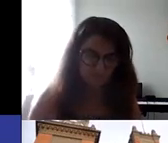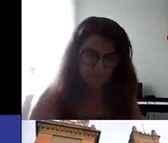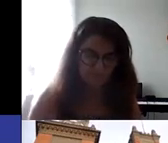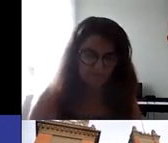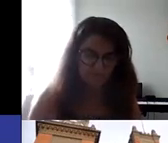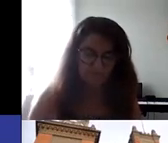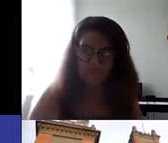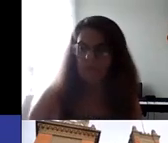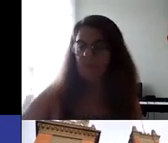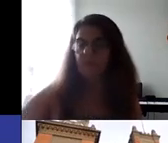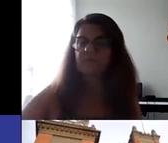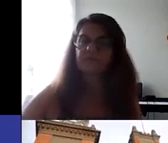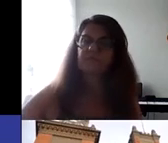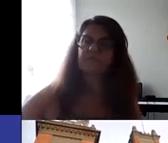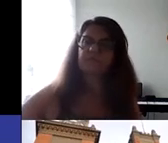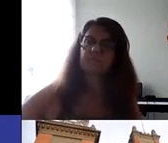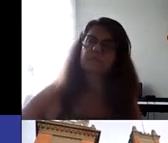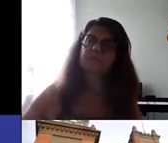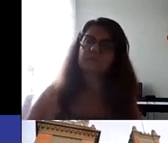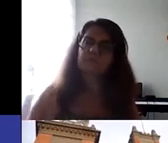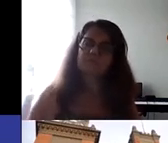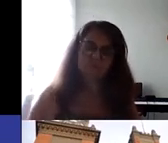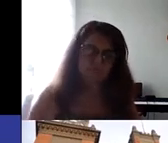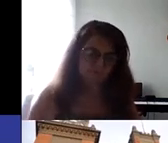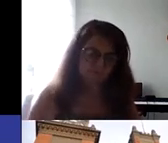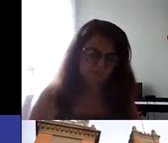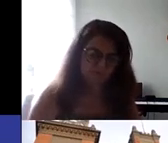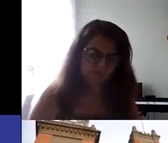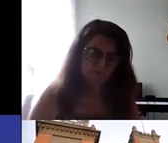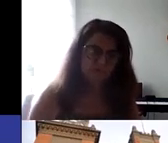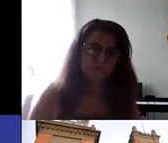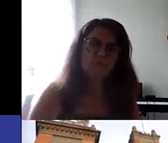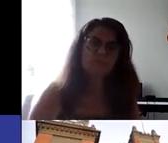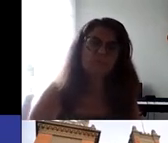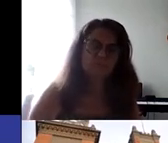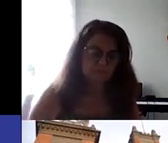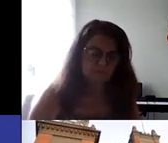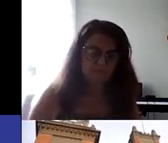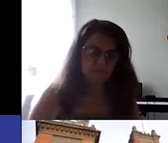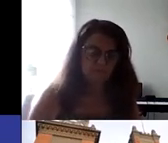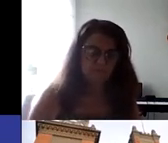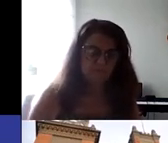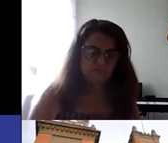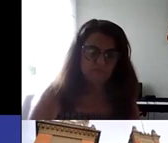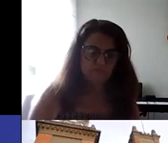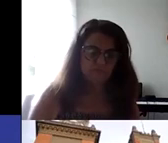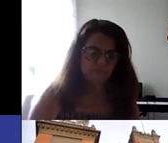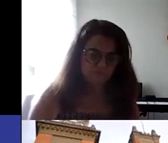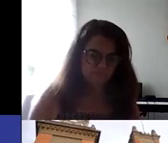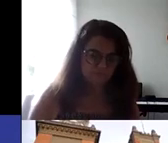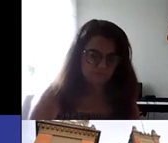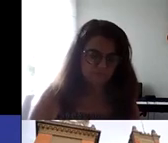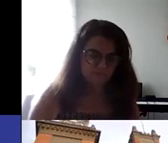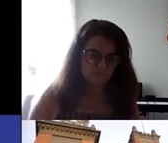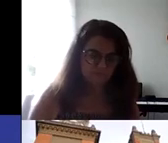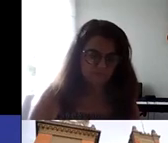participar ampliando os chats dentro desses eventos, dentro das aulas. E para o Armando, a gente